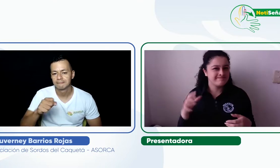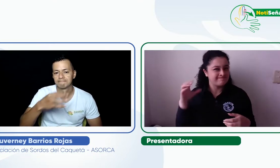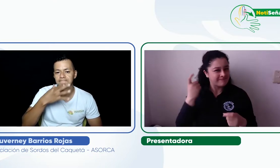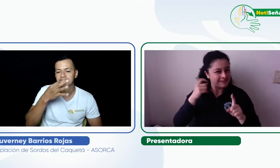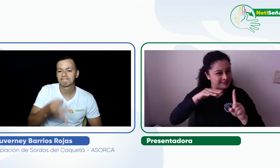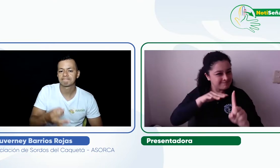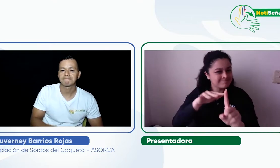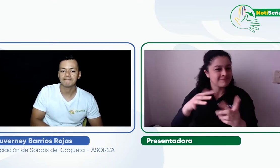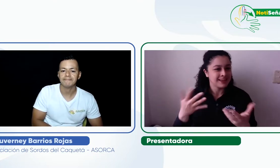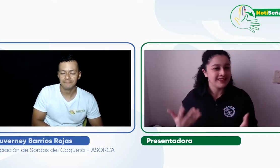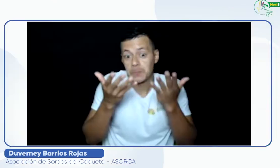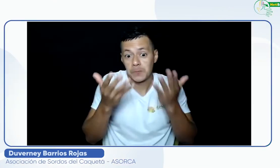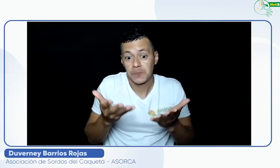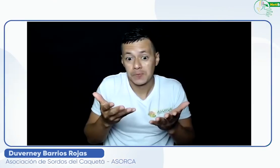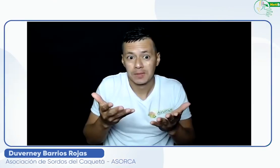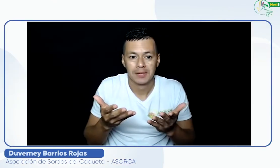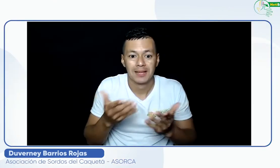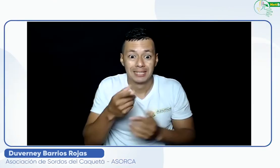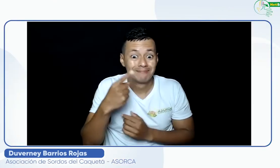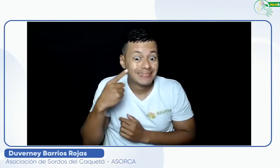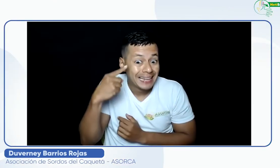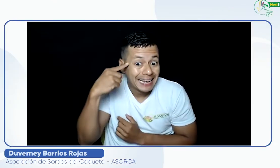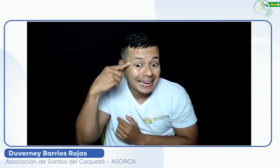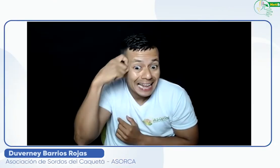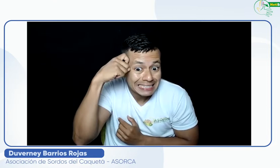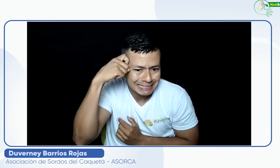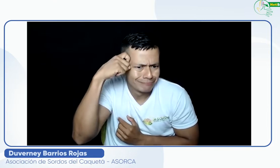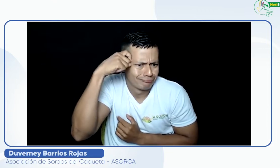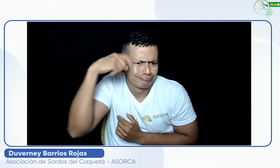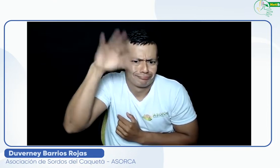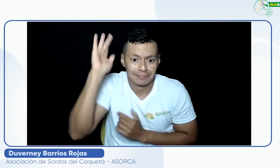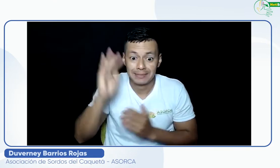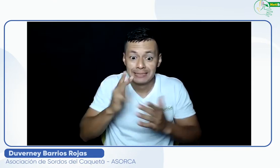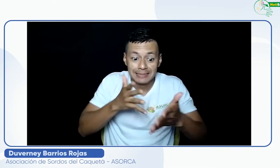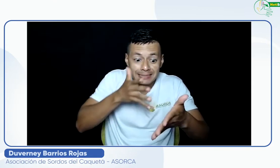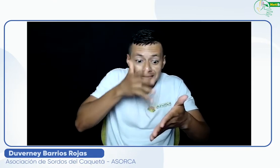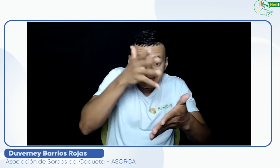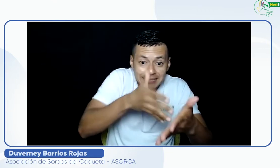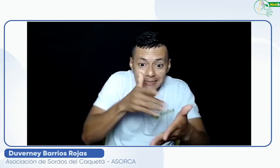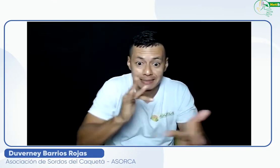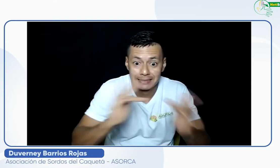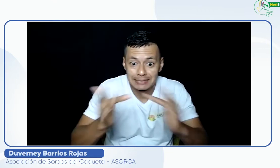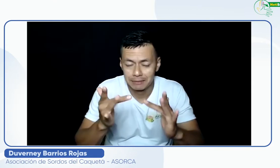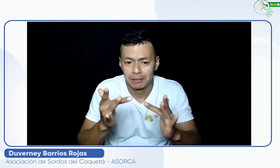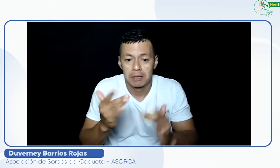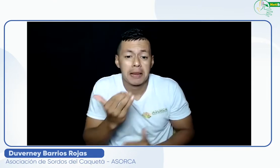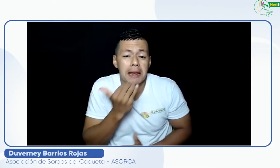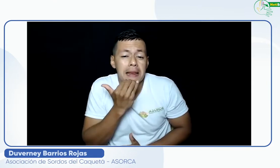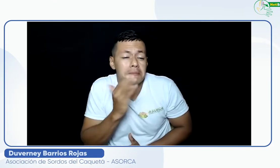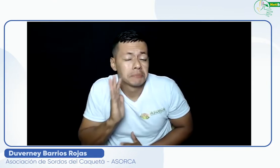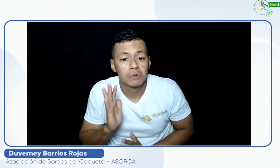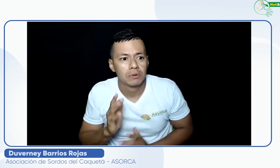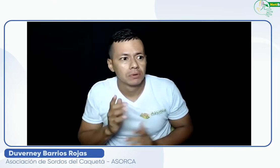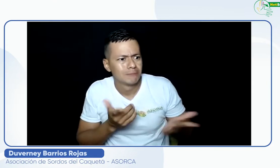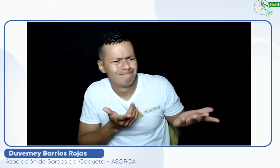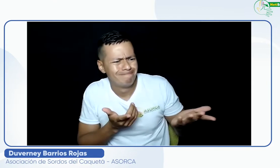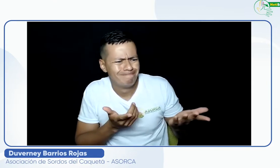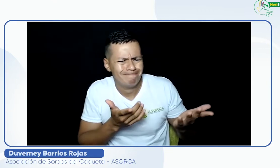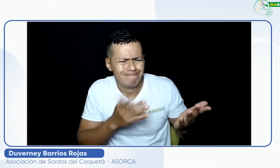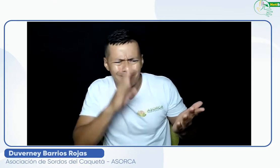Sí, es verdad. Es un reto. Usar los servicios del centro de relevo como CIEL, cuando por ejemplo estamos ante